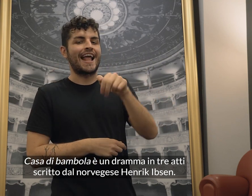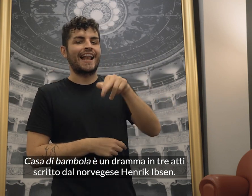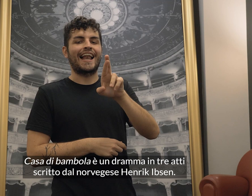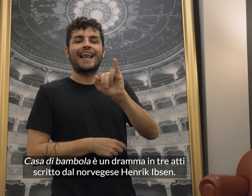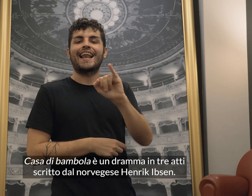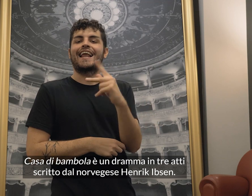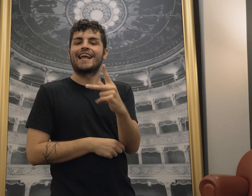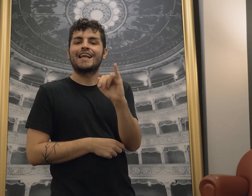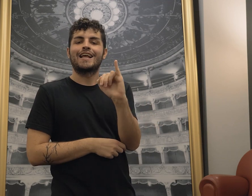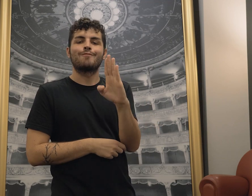Ibsen.